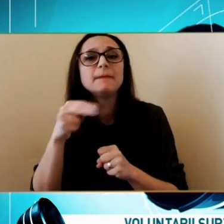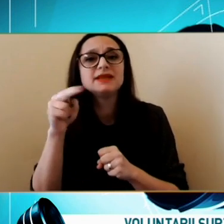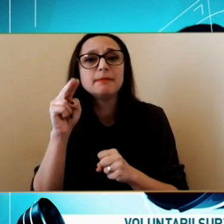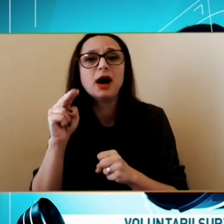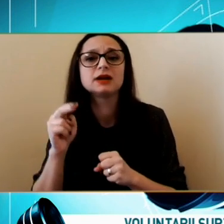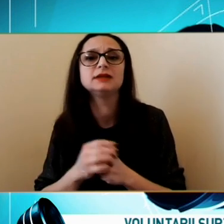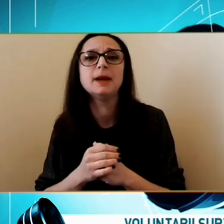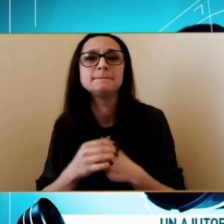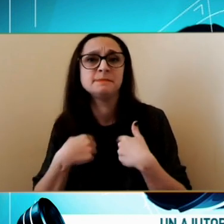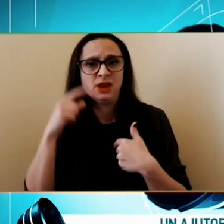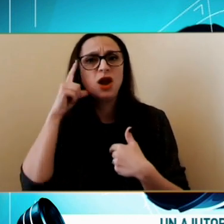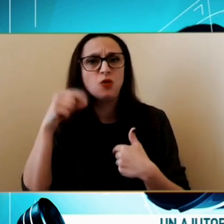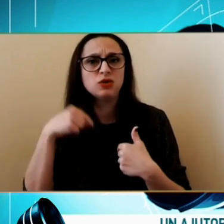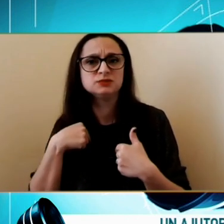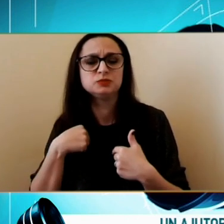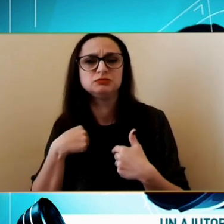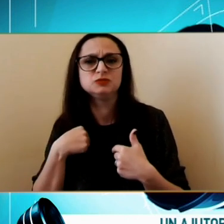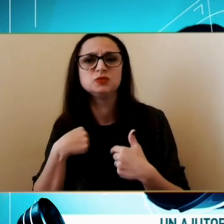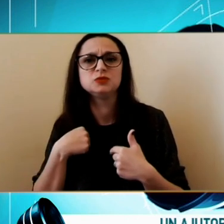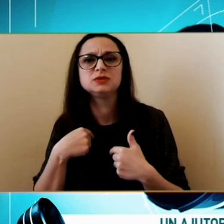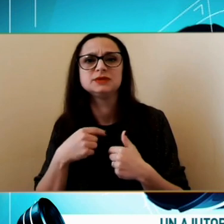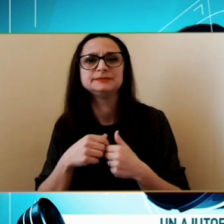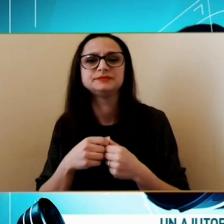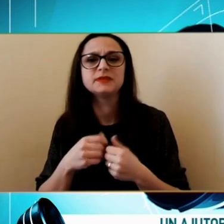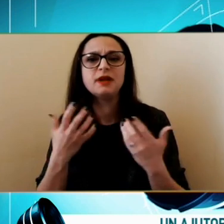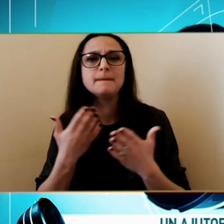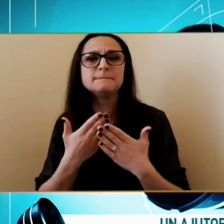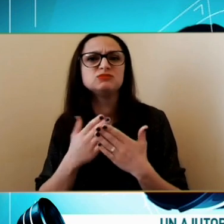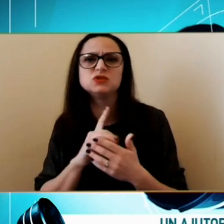faceți cu astfel de persoane Care în mod sigur Nu sunt puține